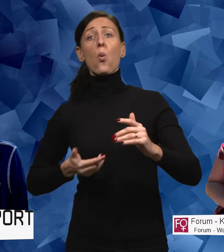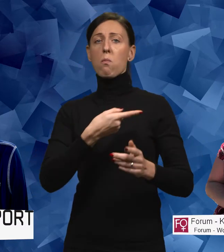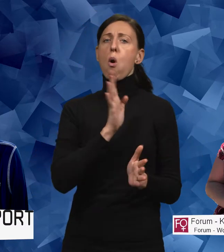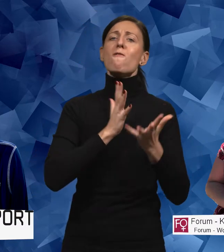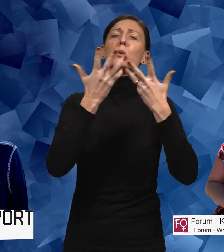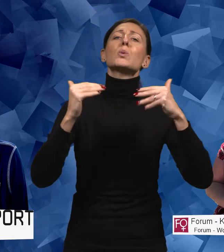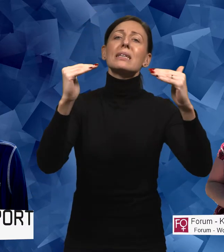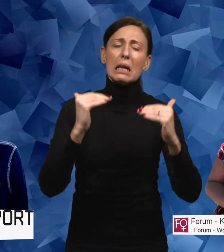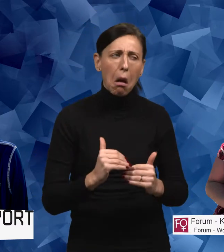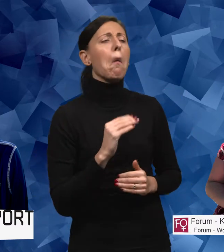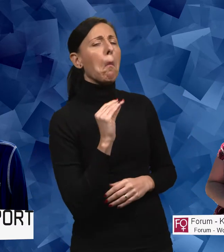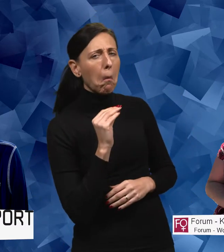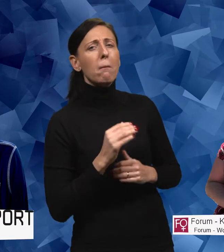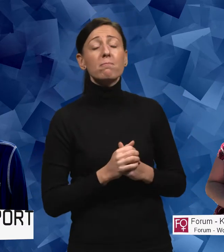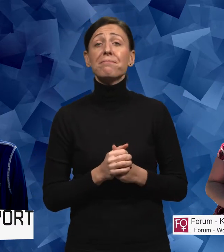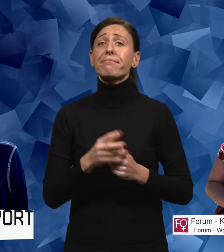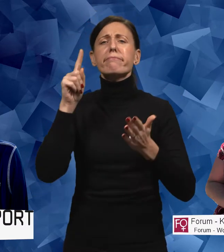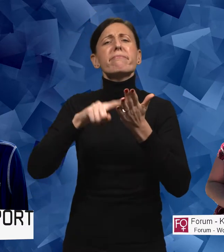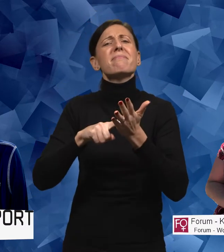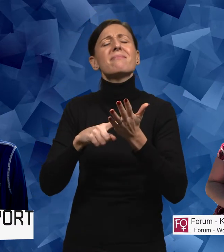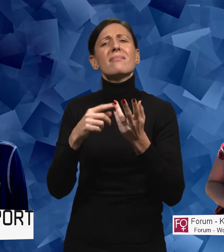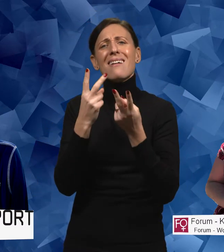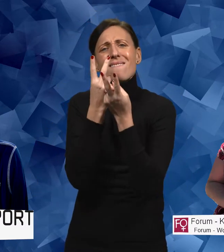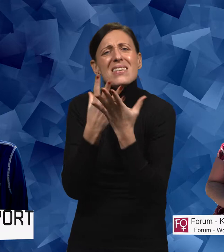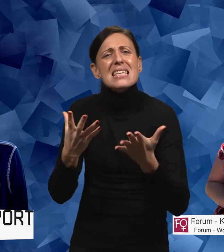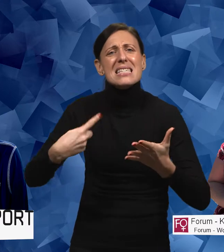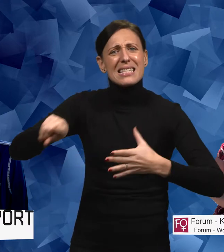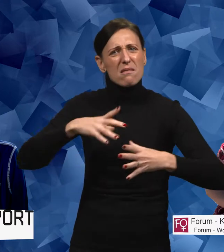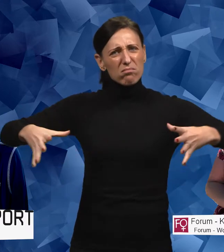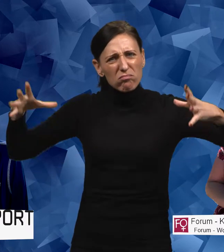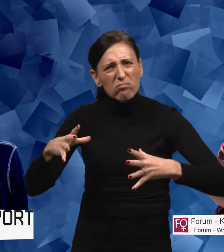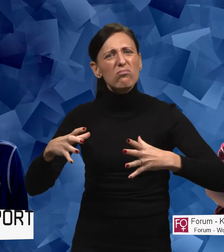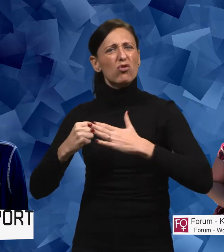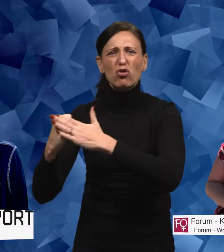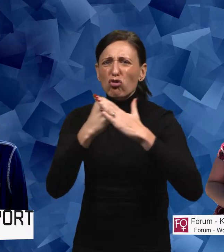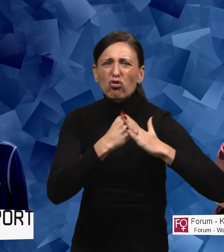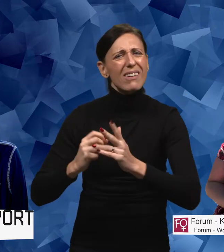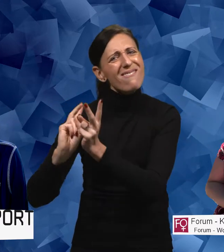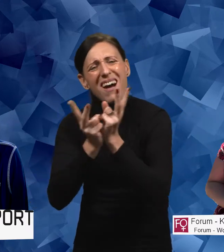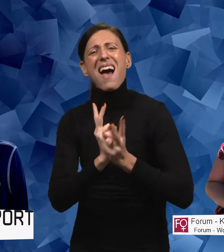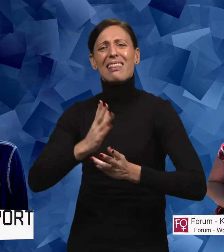funktionsnedsättning. Att visa på styrkan men också kunna stötta varandra, dela